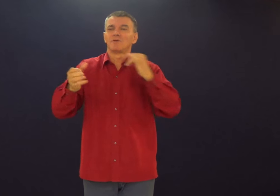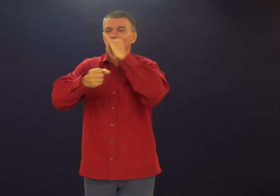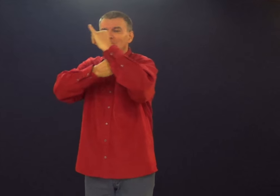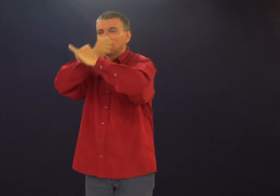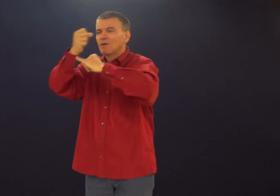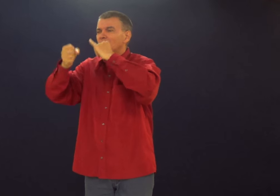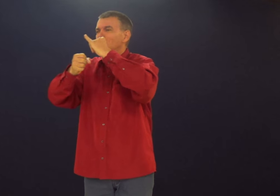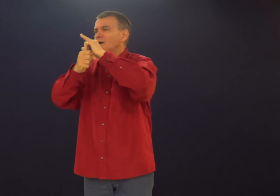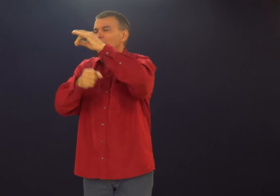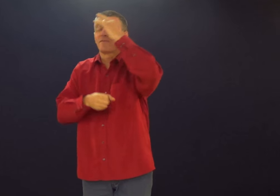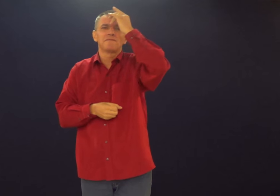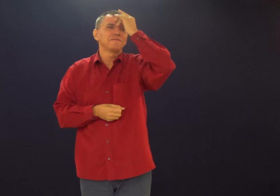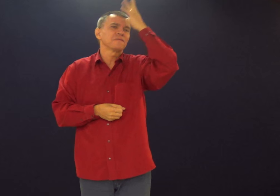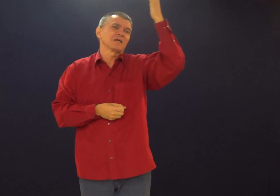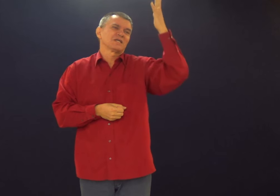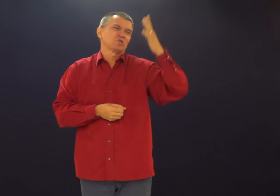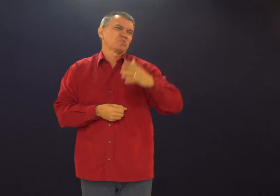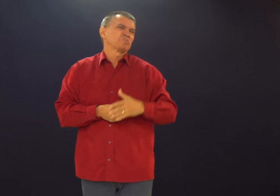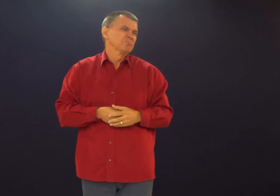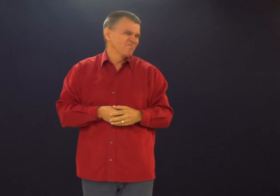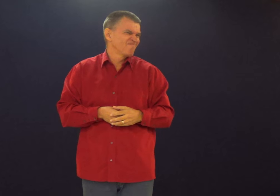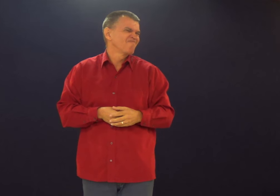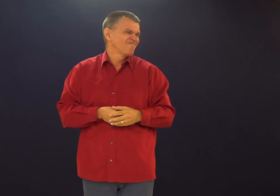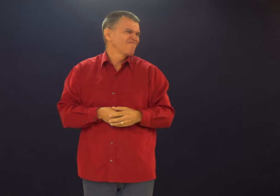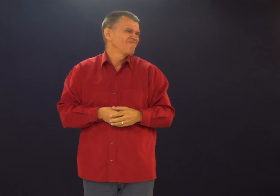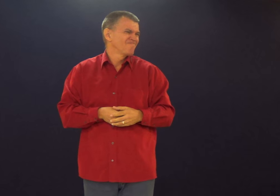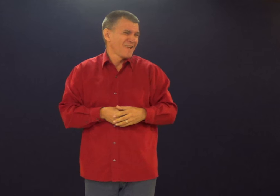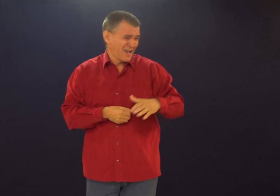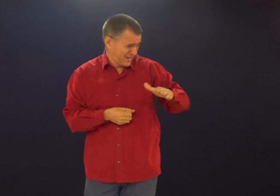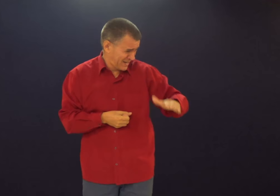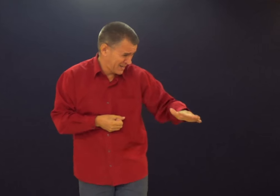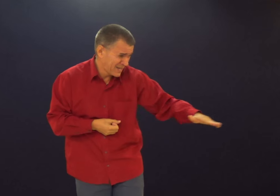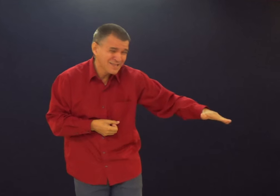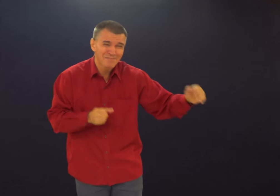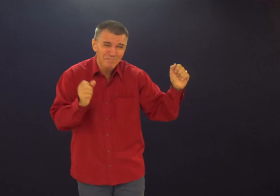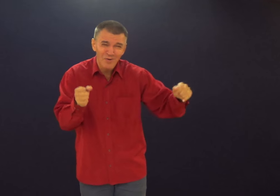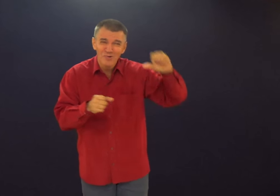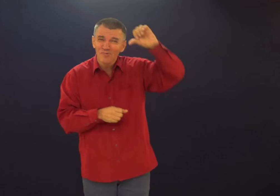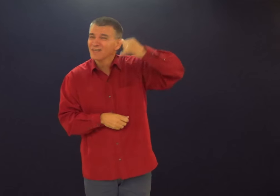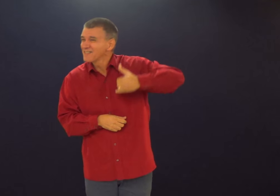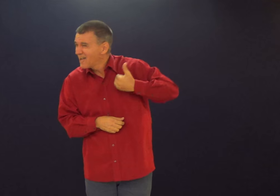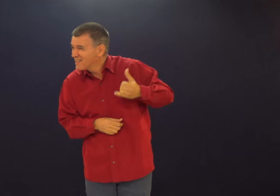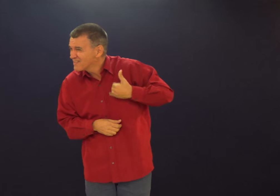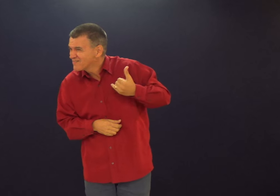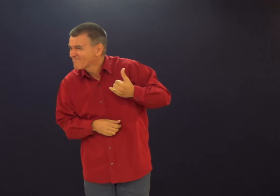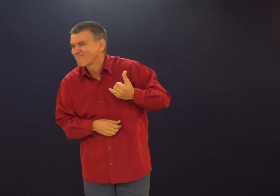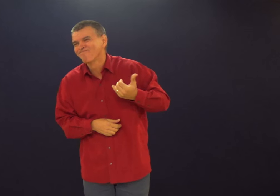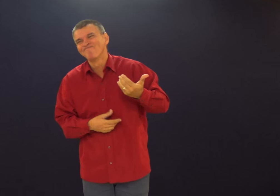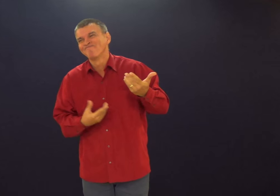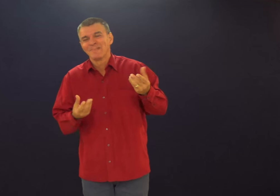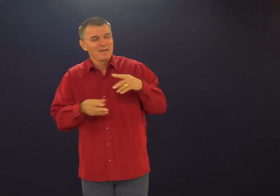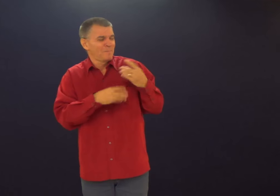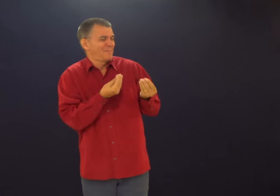É um fenômeno mundial. Todo mundo usa, todo mundo tem. É tão fácil. Criança de nove anos.